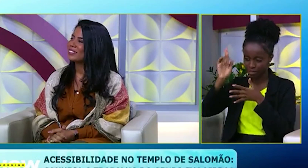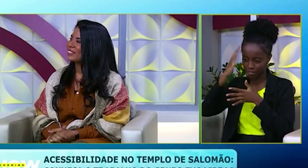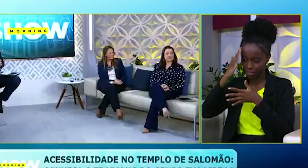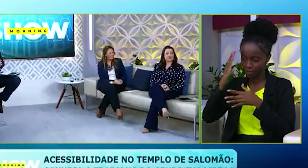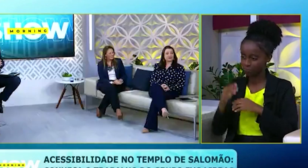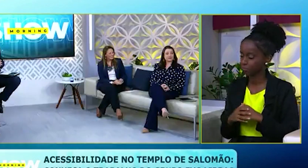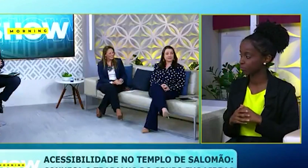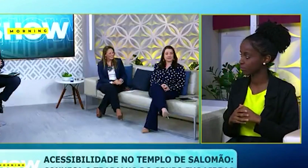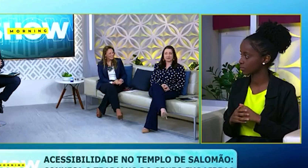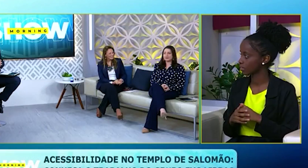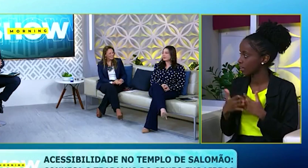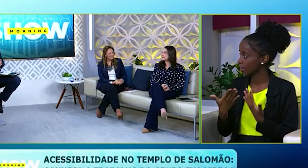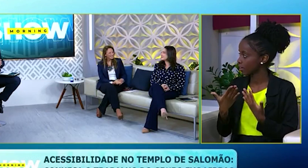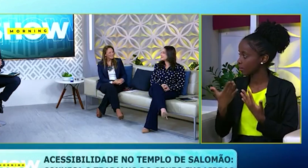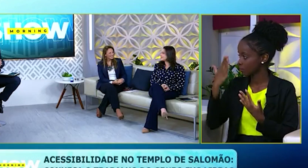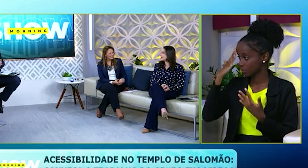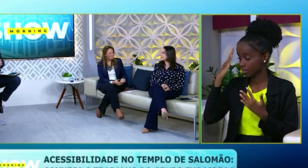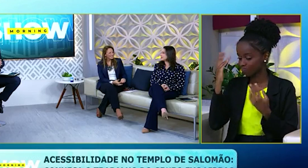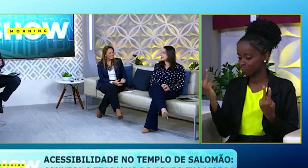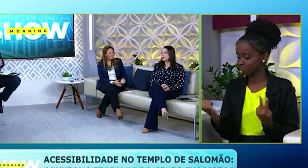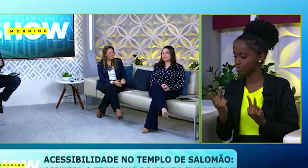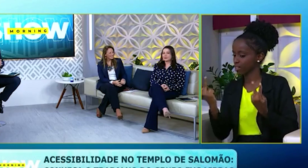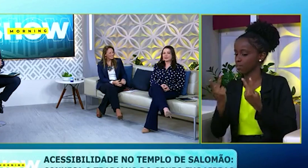É isso daí. acho que é uma valorização daquilo que eles estão recebendo.